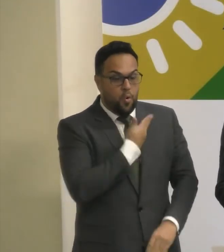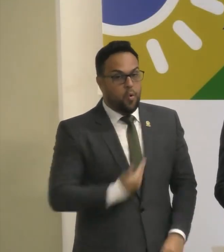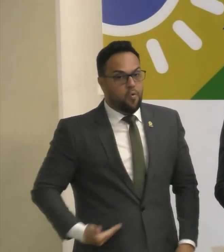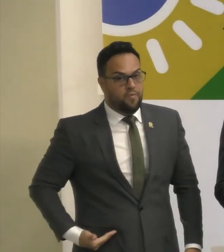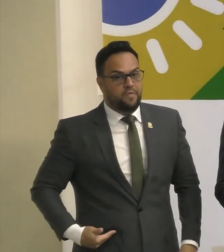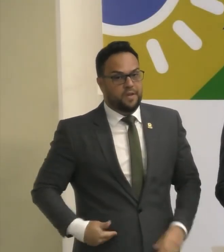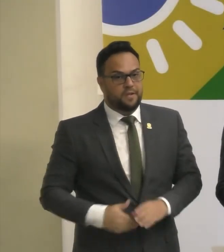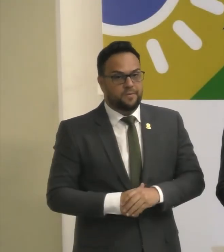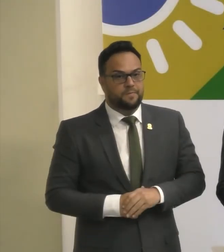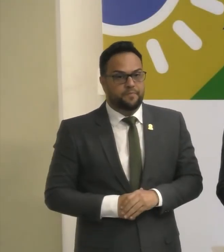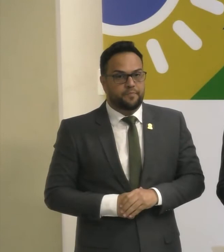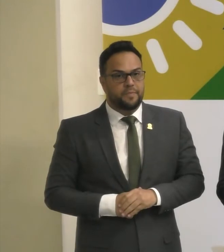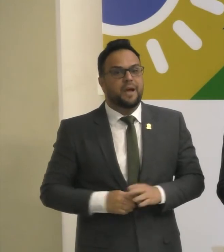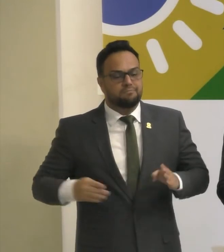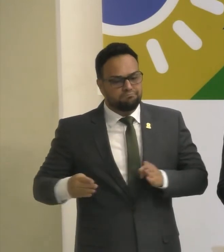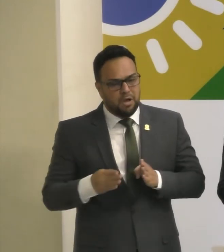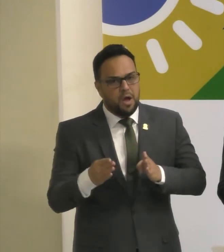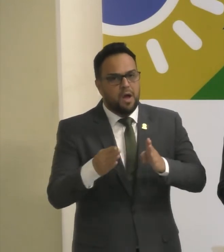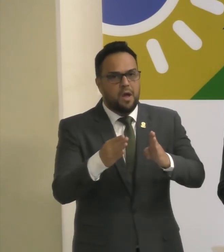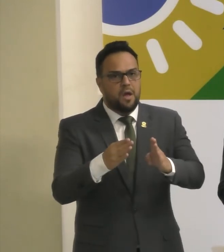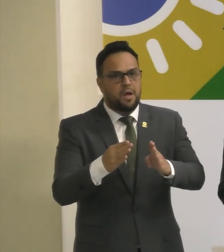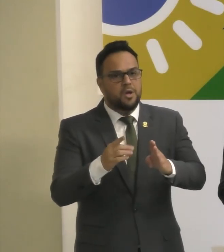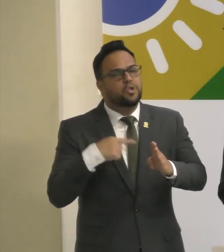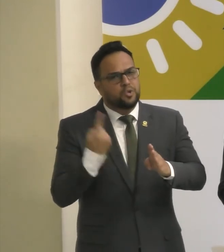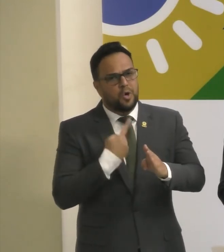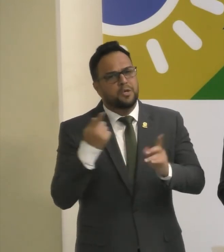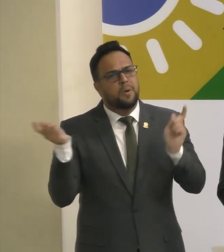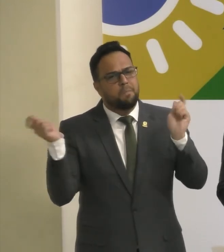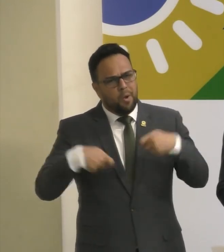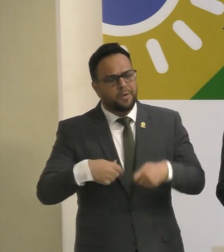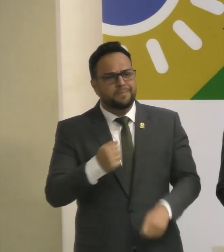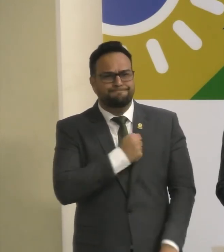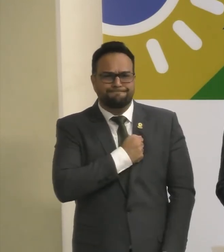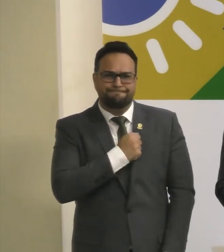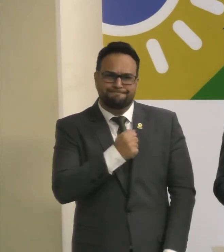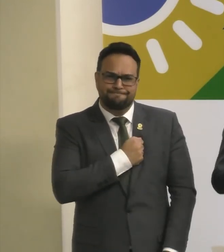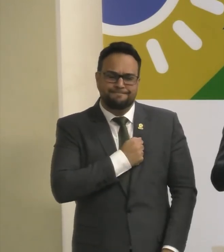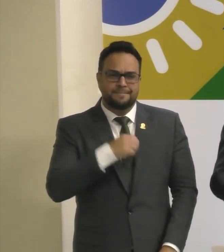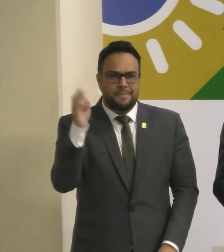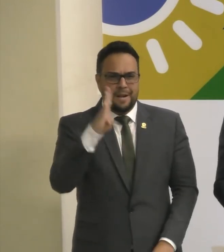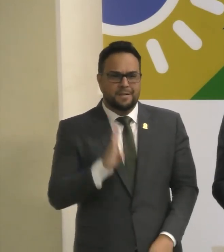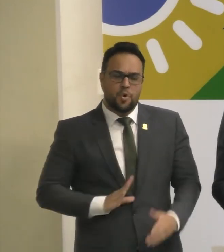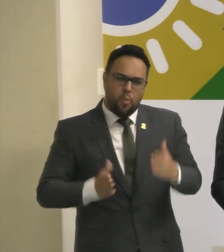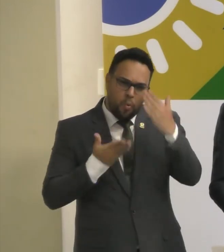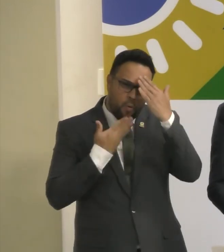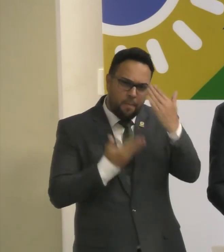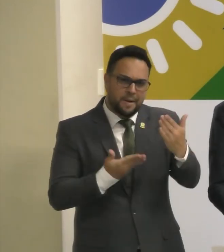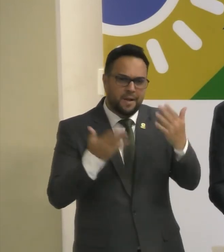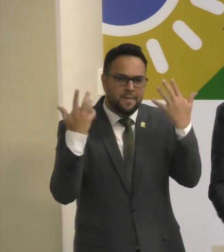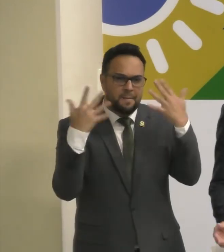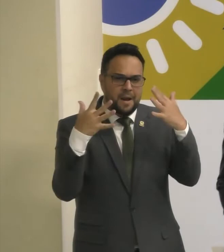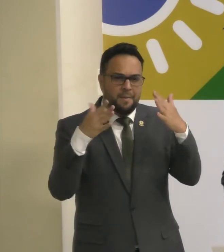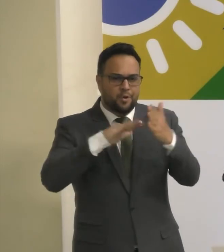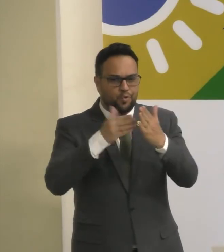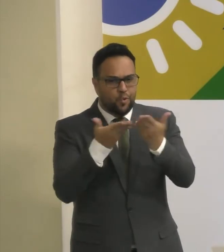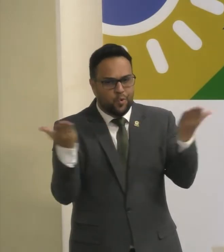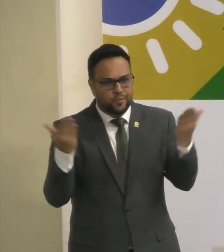grande empreitada. Temos tudo para ser uma grande nação e a seremos, se Deus quiser. Muito obrigado e parabéns a todos.